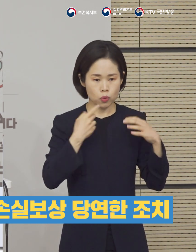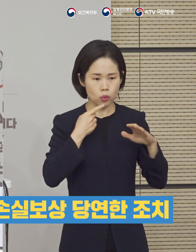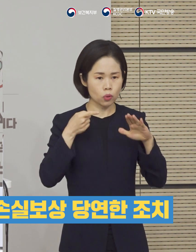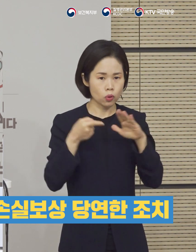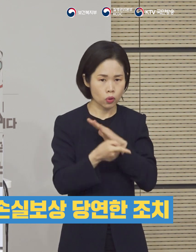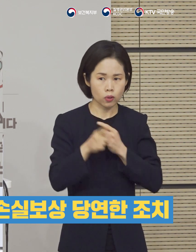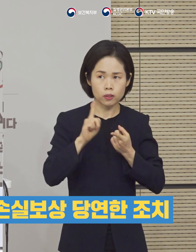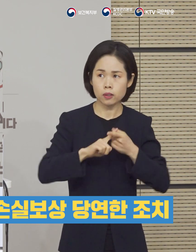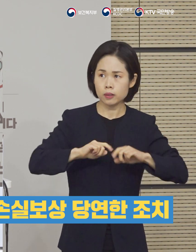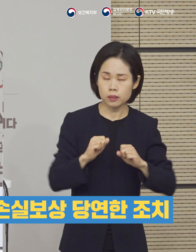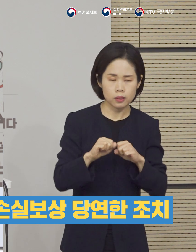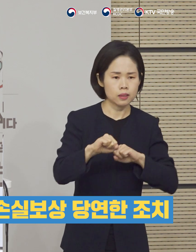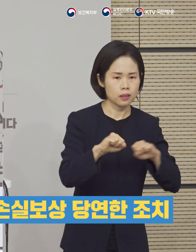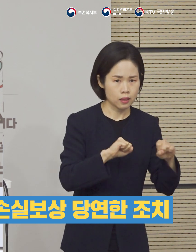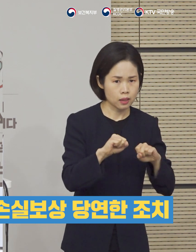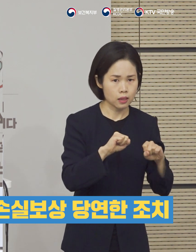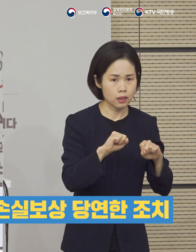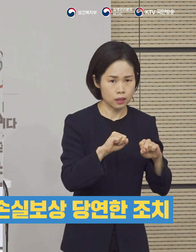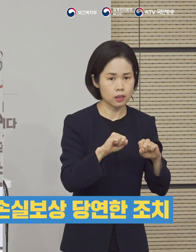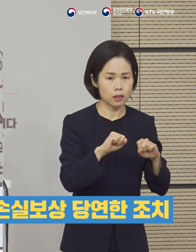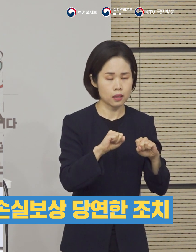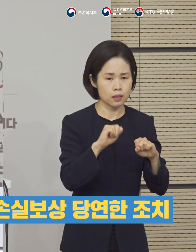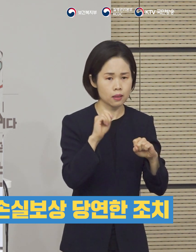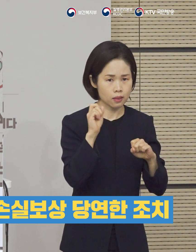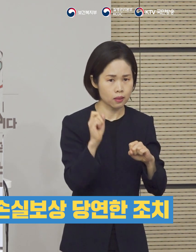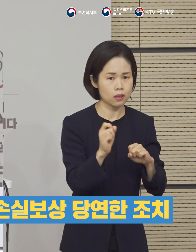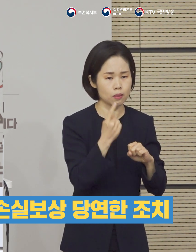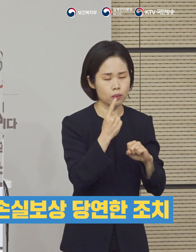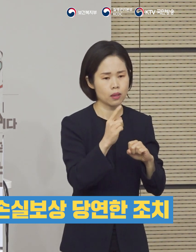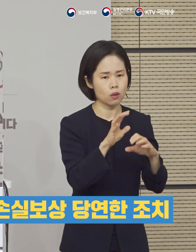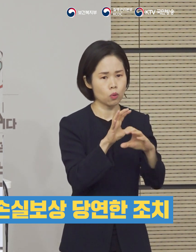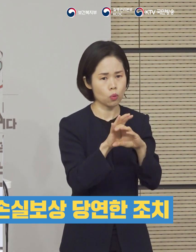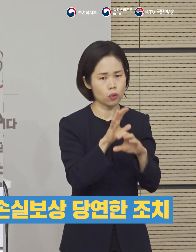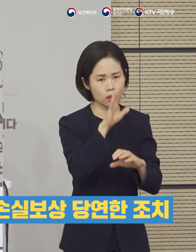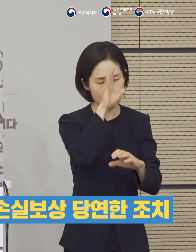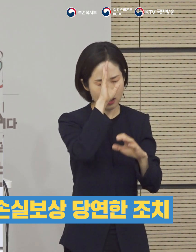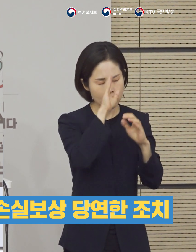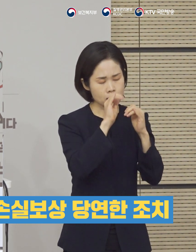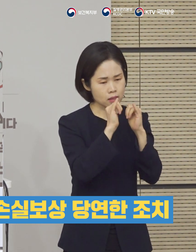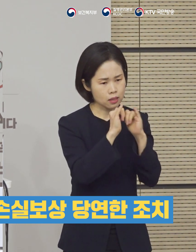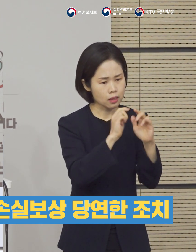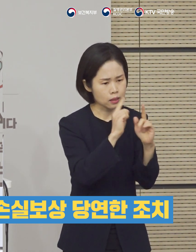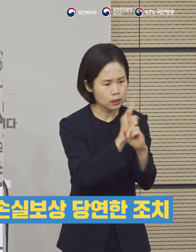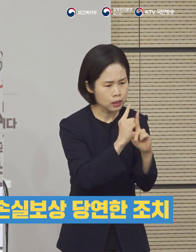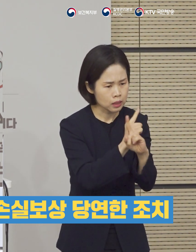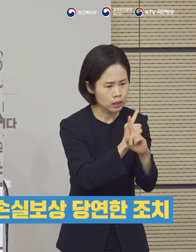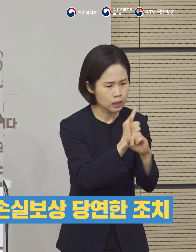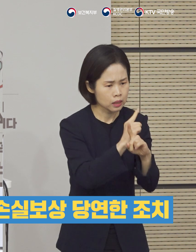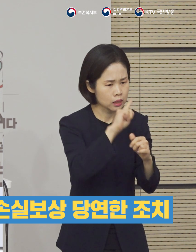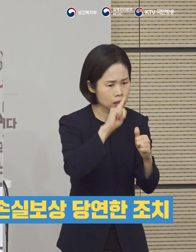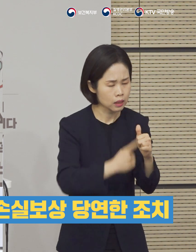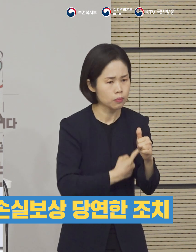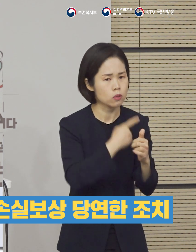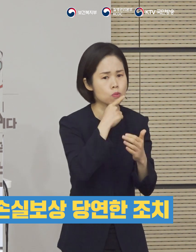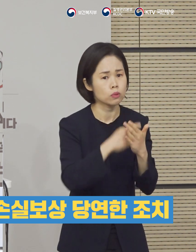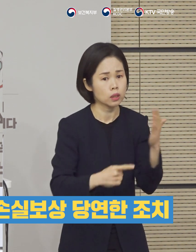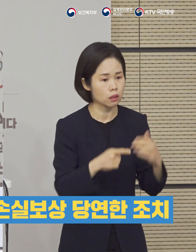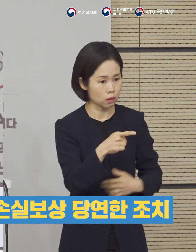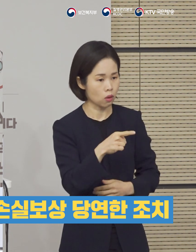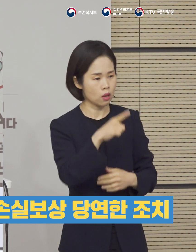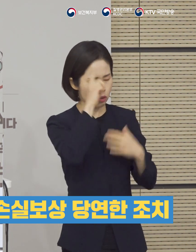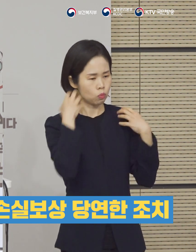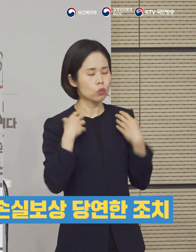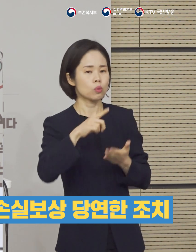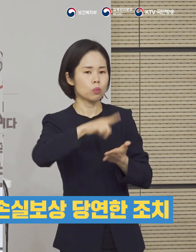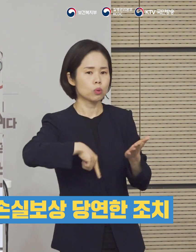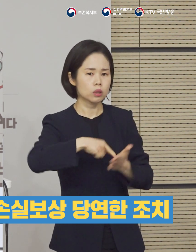정부의 조치를 이행하느라고 또 코로나19의 환자 진료 등에